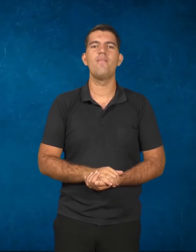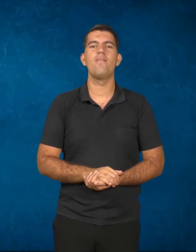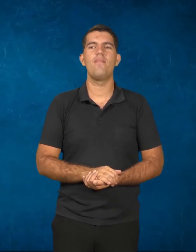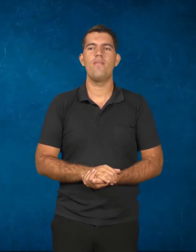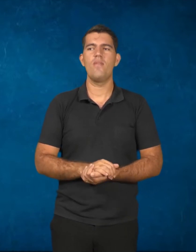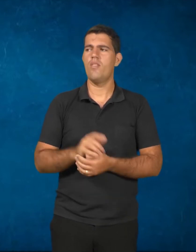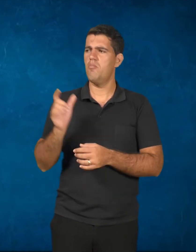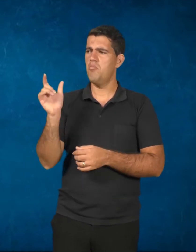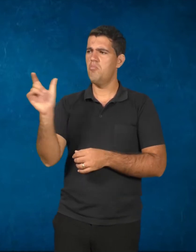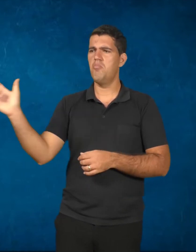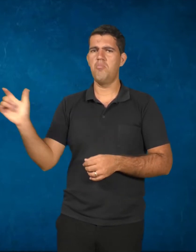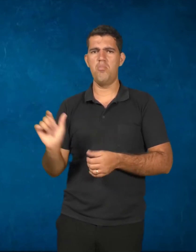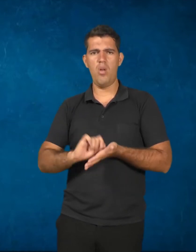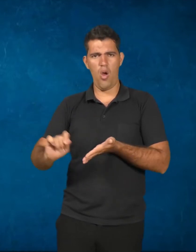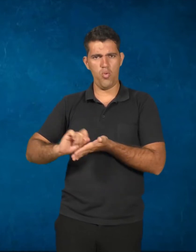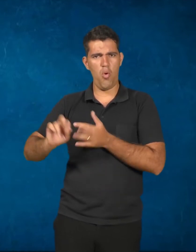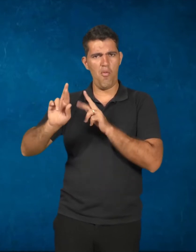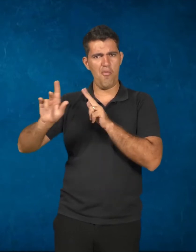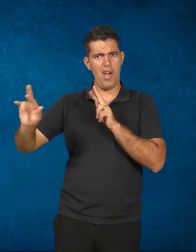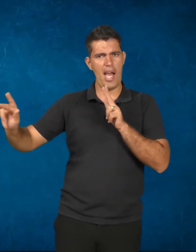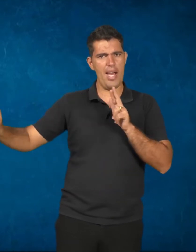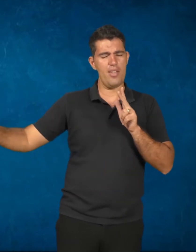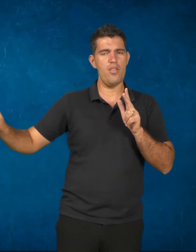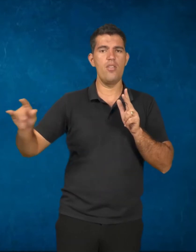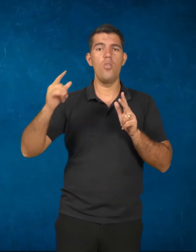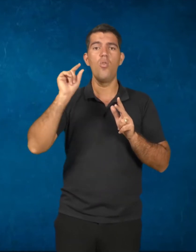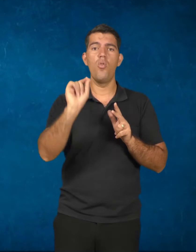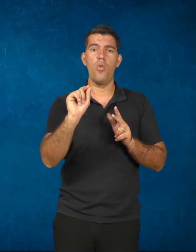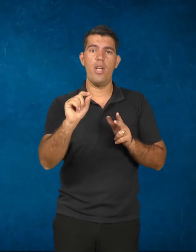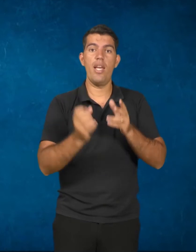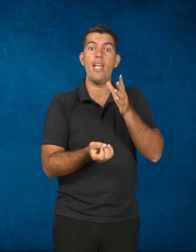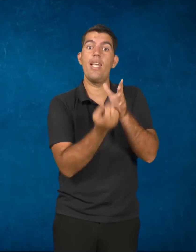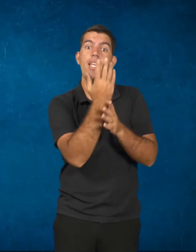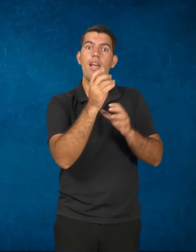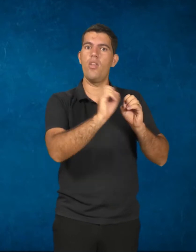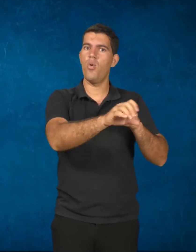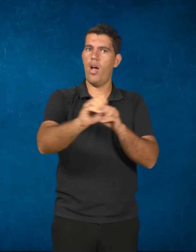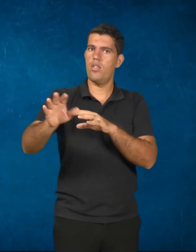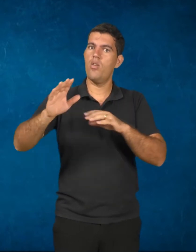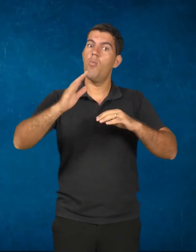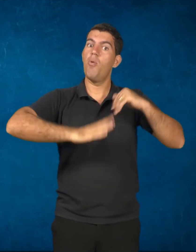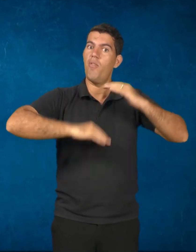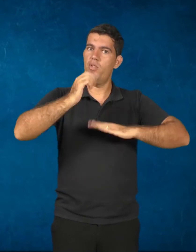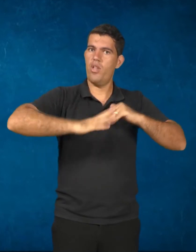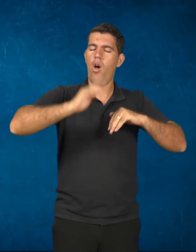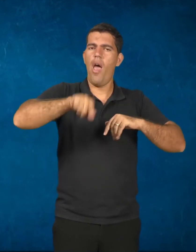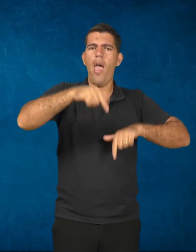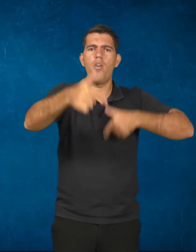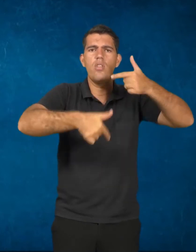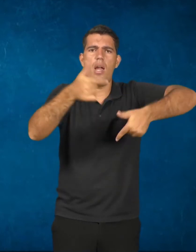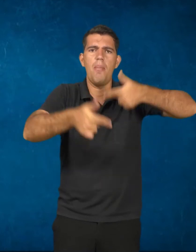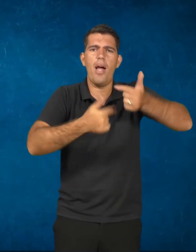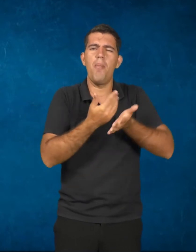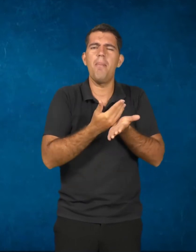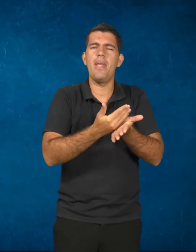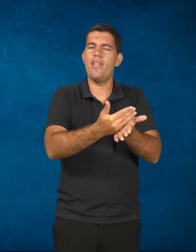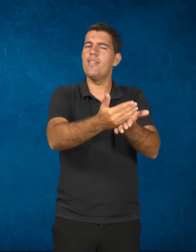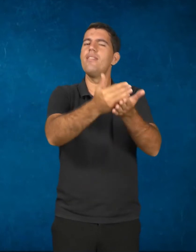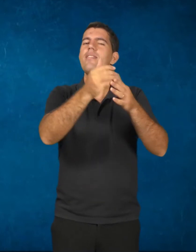Eles concebem uma educação profissional baseada no trabalho como princípio educativo e defendem a